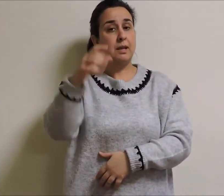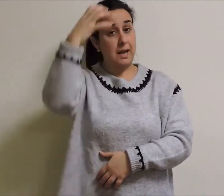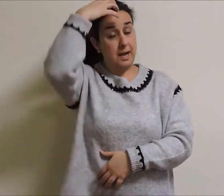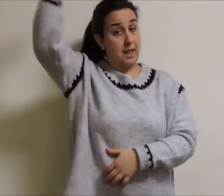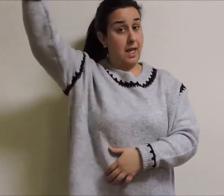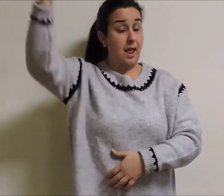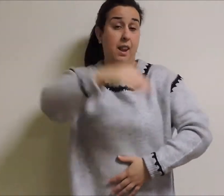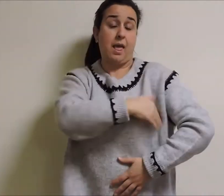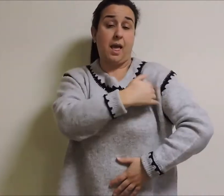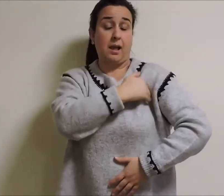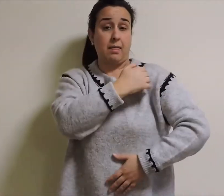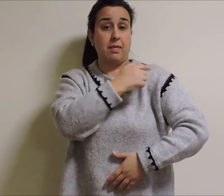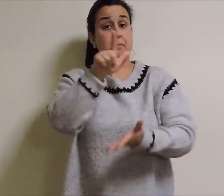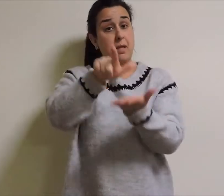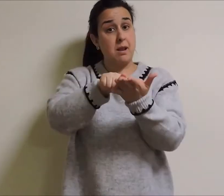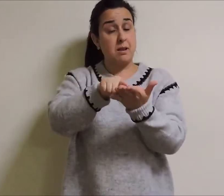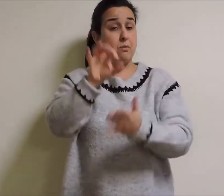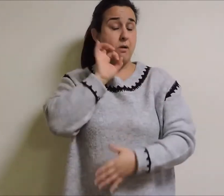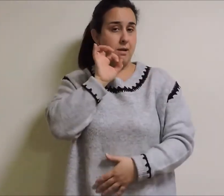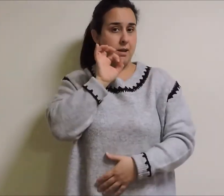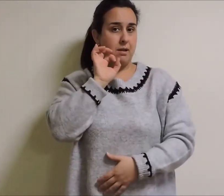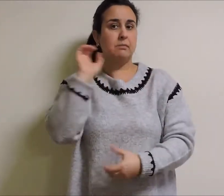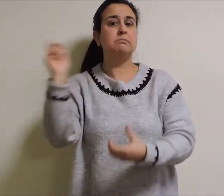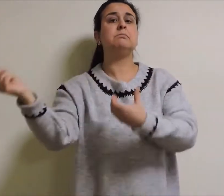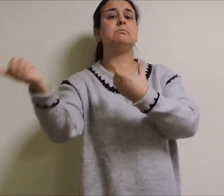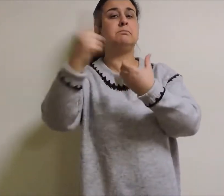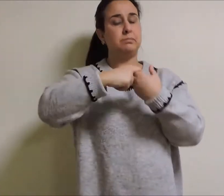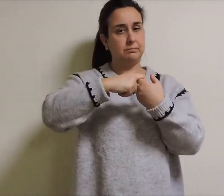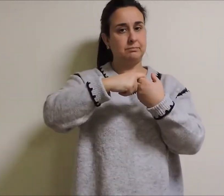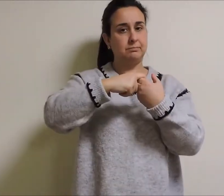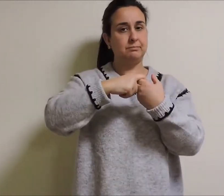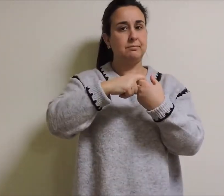Academia da Língua Galega, no lugar de Castelao.